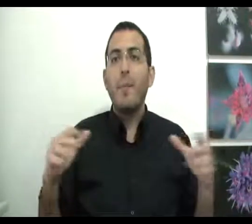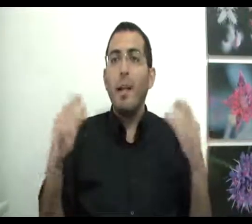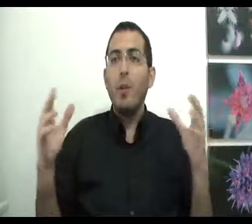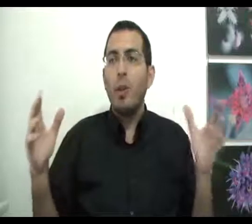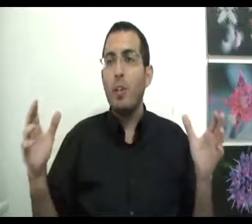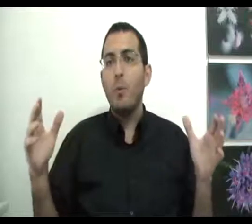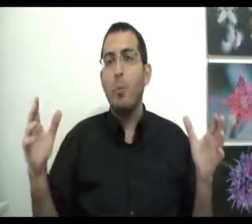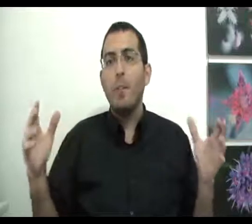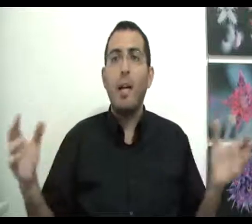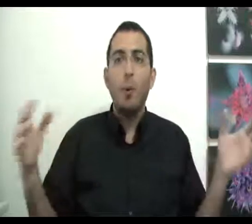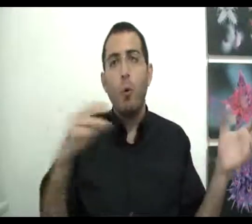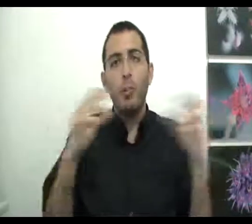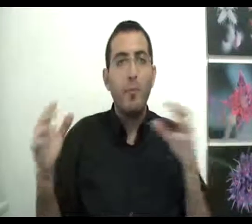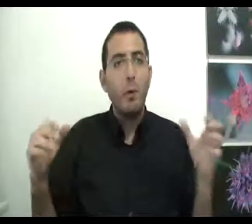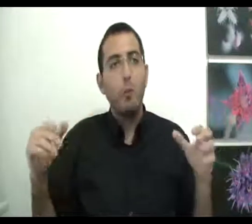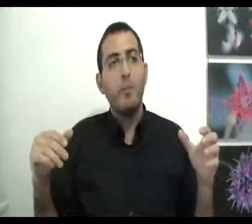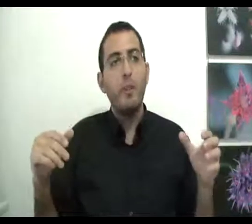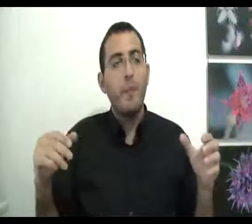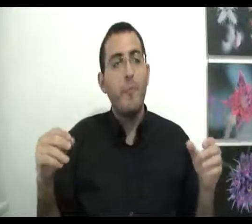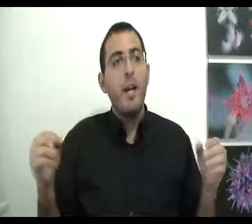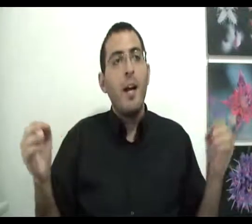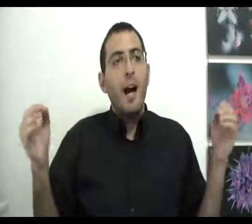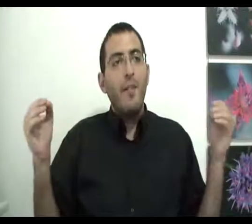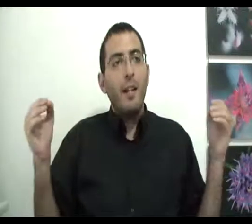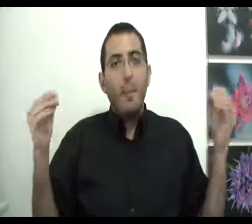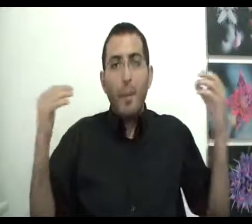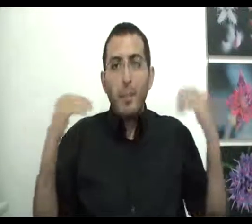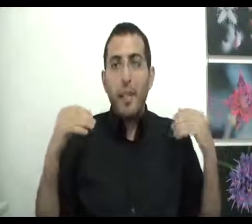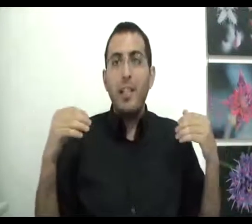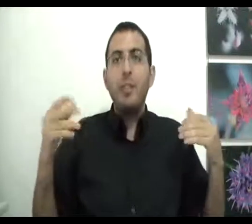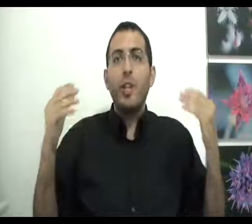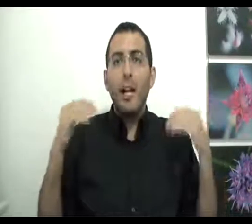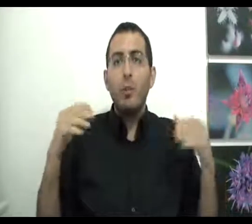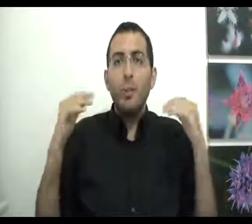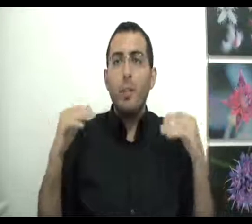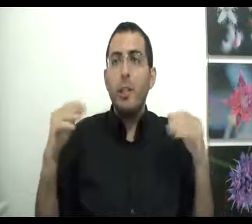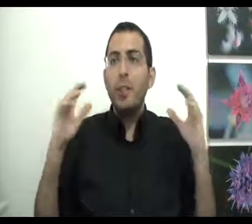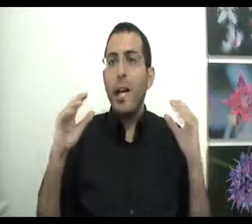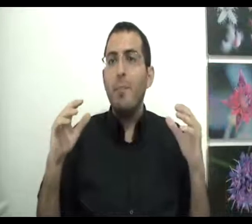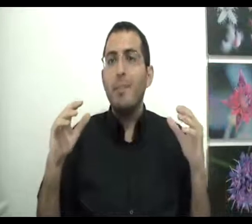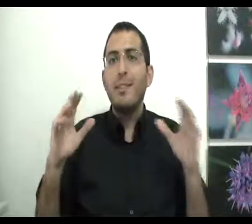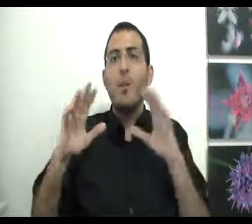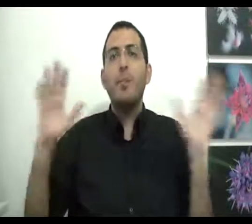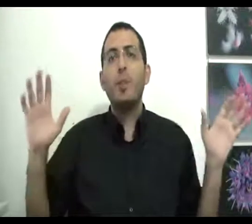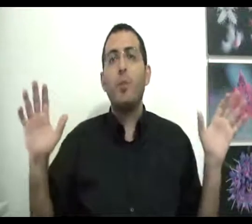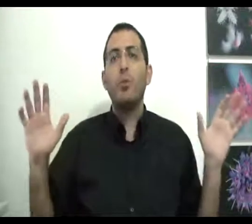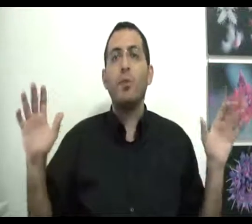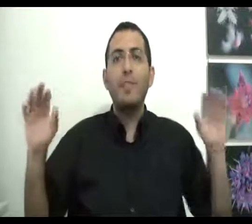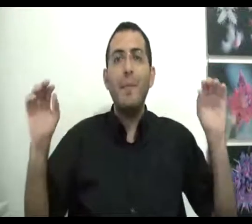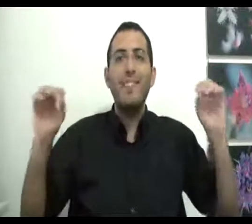כי גם הכוח שלא מוגבל וגם הוא חוטף מכות פה ושם אבל בפרספקטיבה של האחדות הפנימית שם זה עולם שכולו טוב שם זה